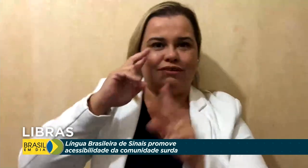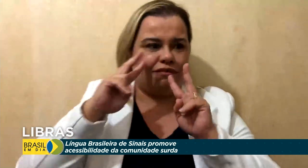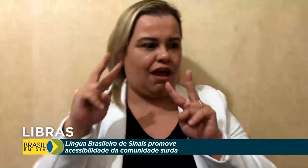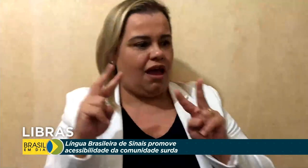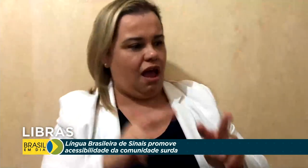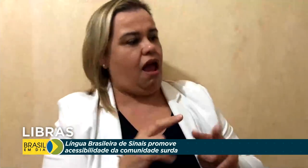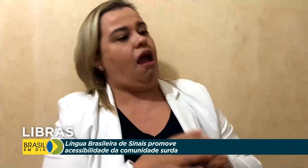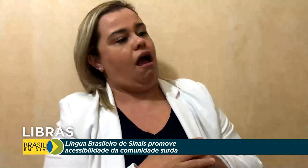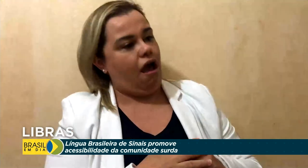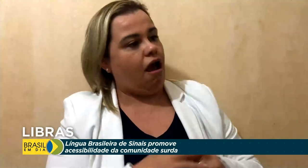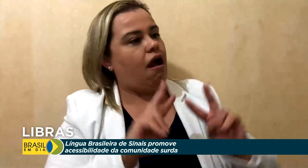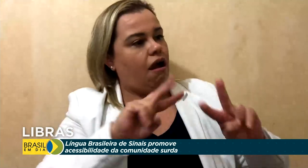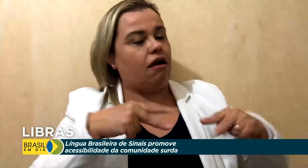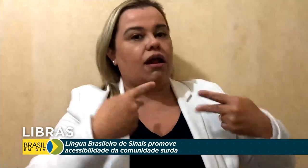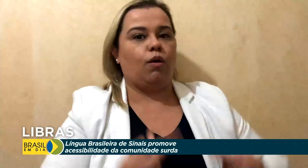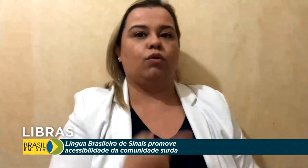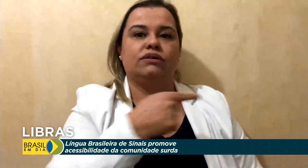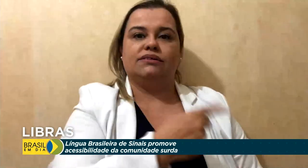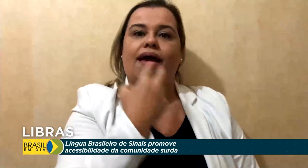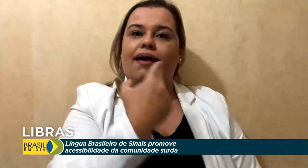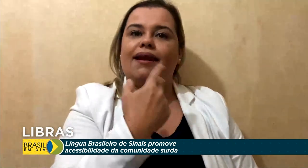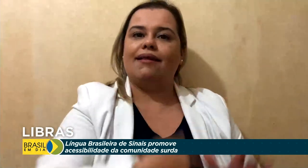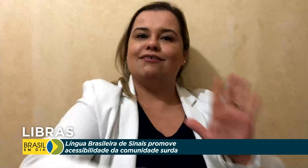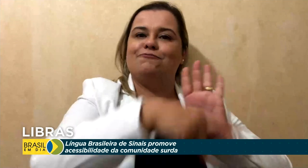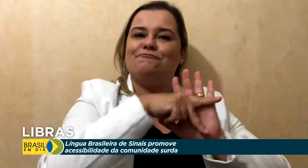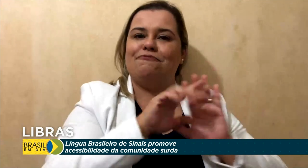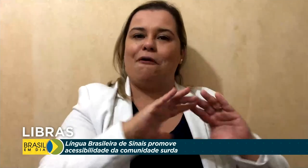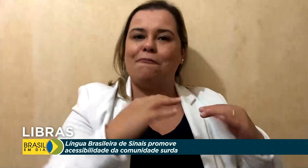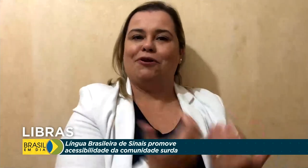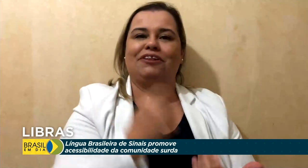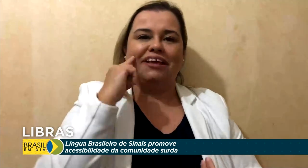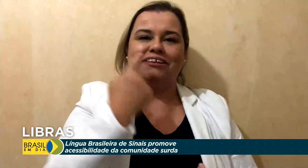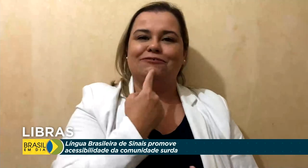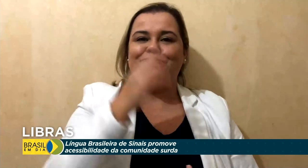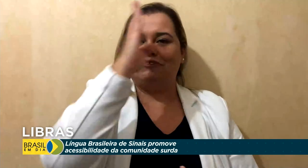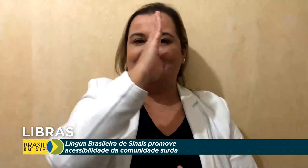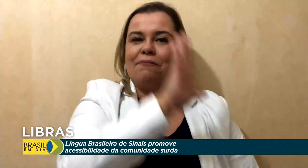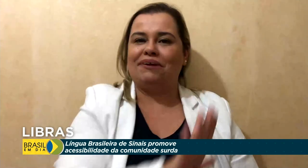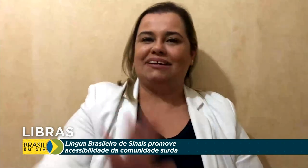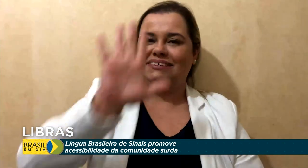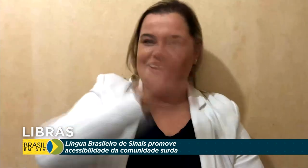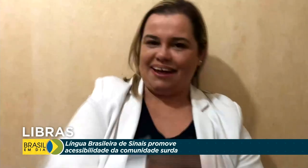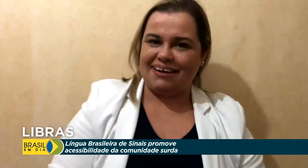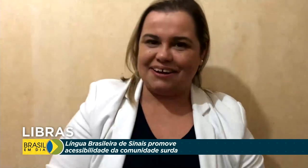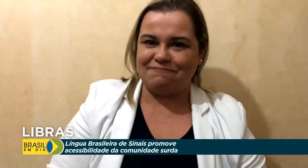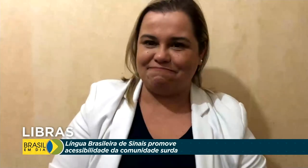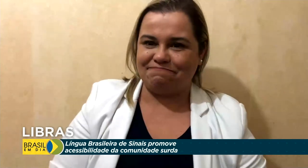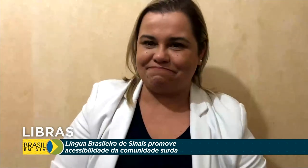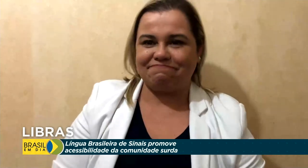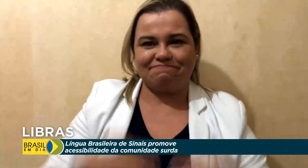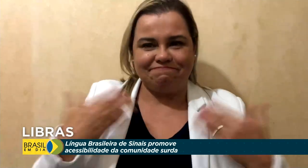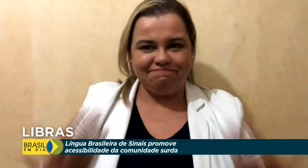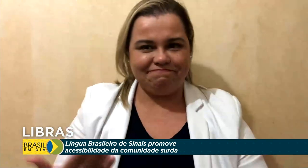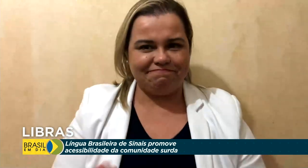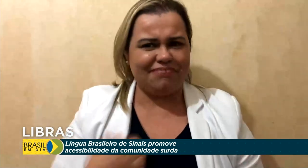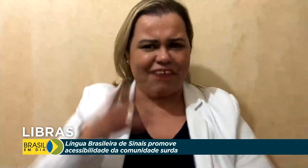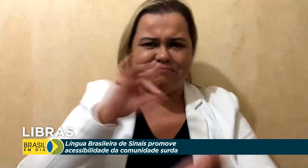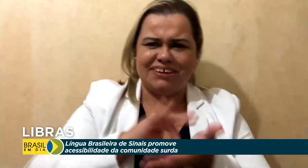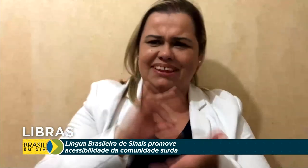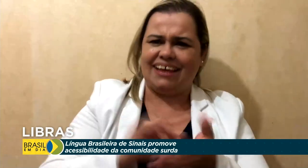que a sociedade veja a língua e a reconheça como da comunidade surda. E, aliás, gostaria